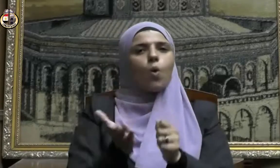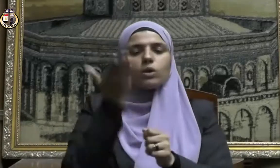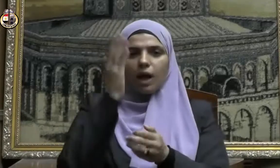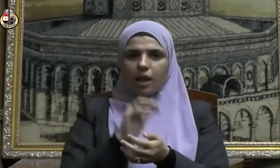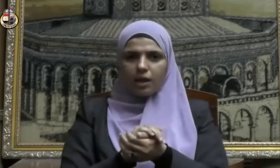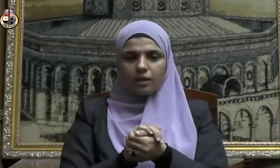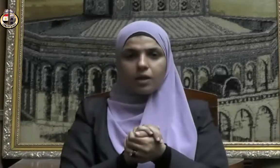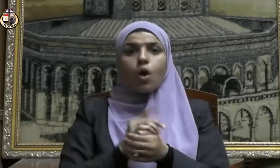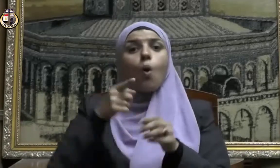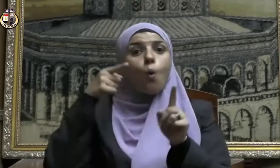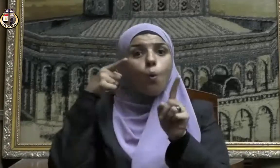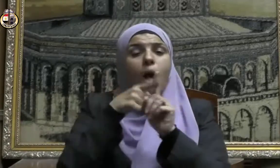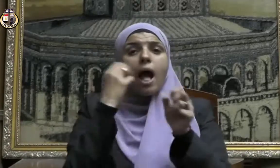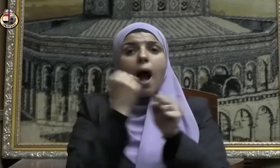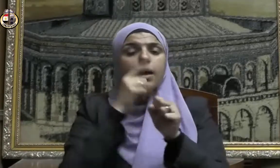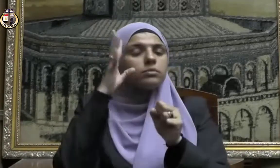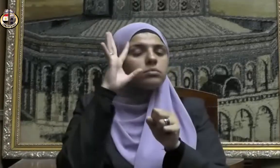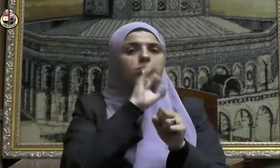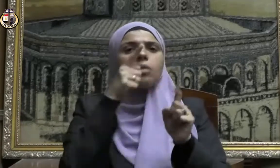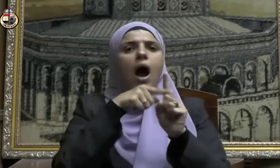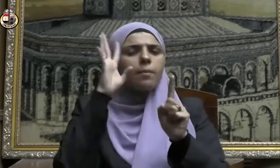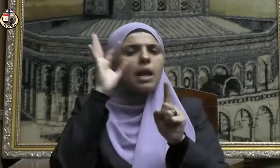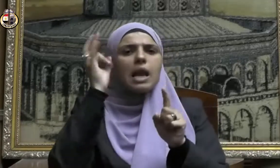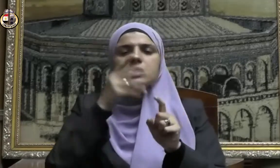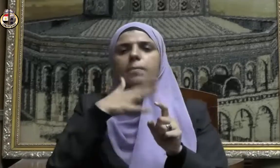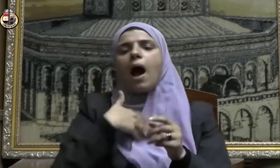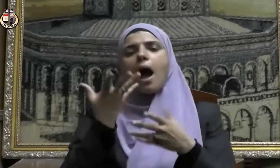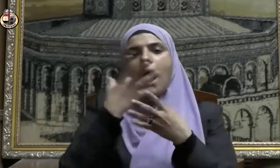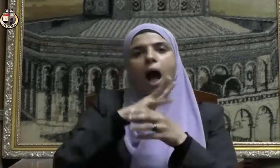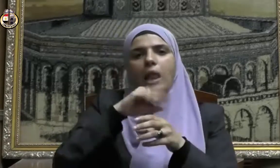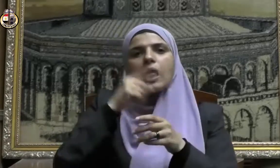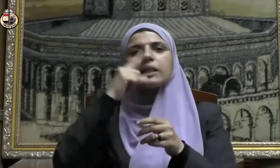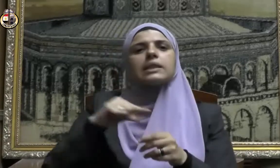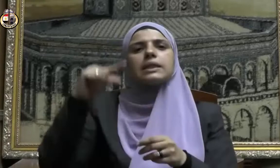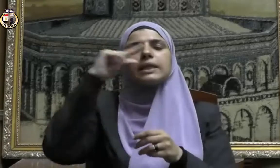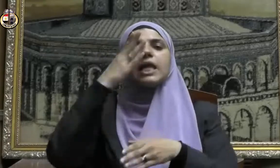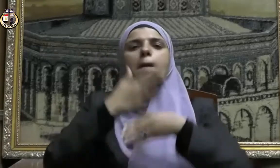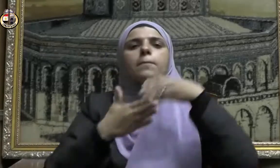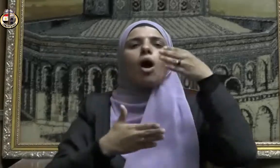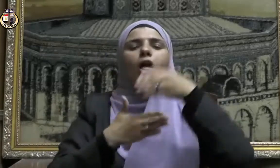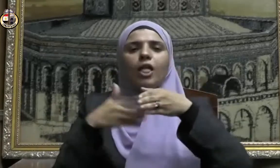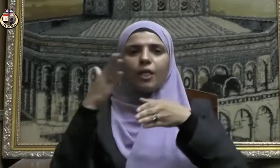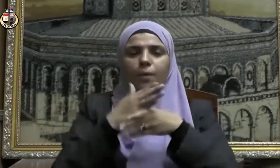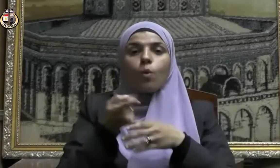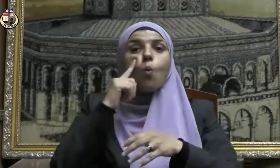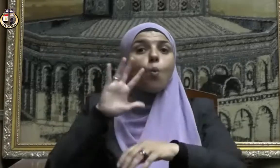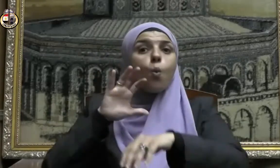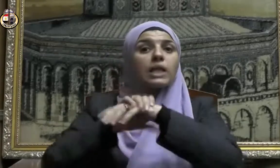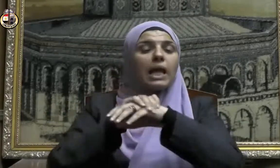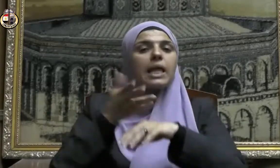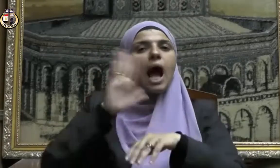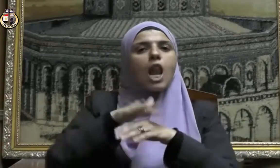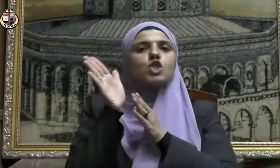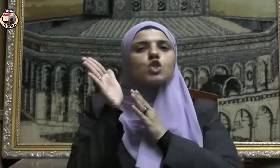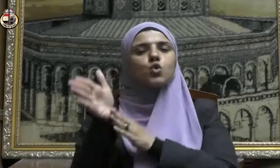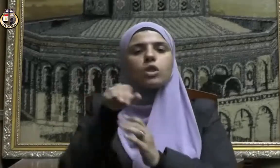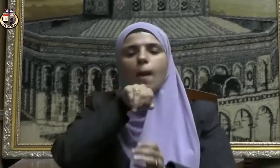وهي علم على الملة الإبراهيمية ودليل على السنة